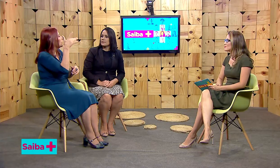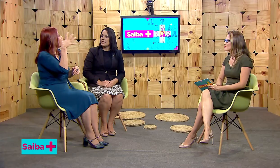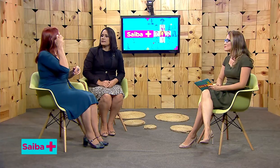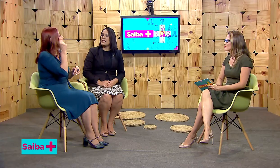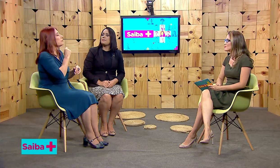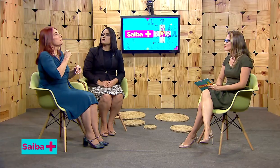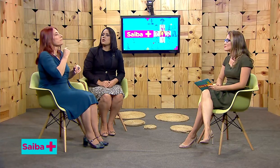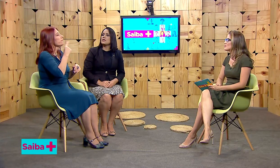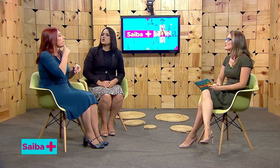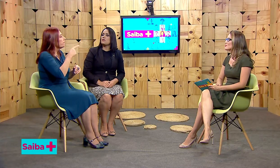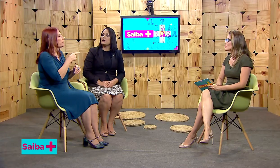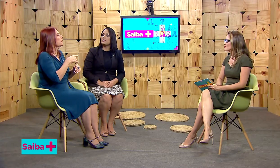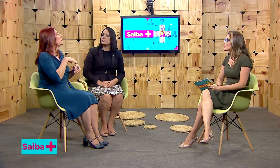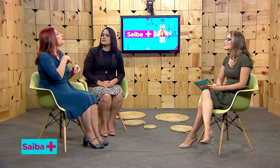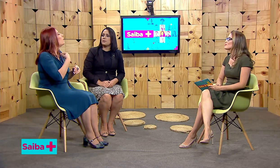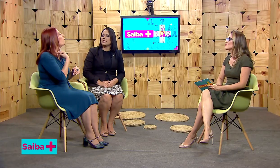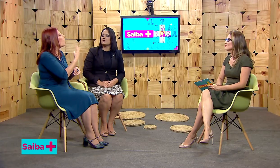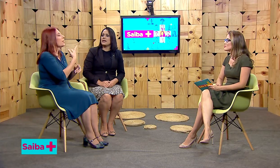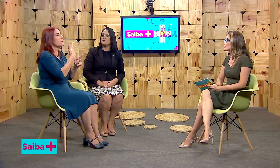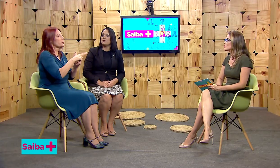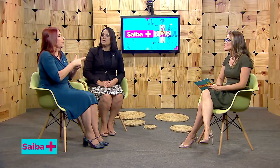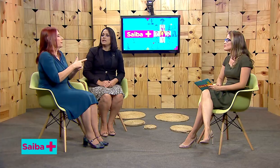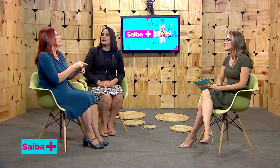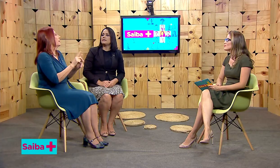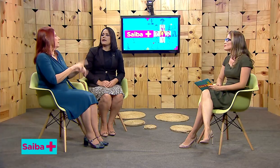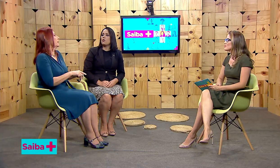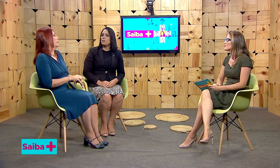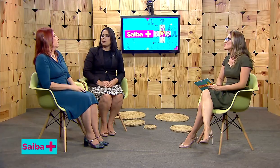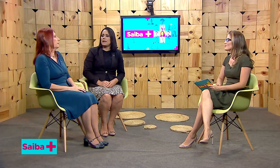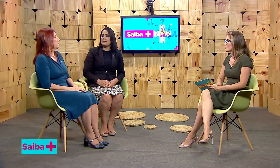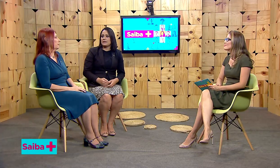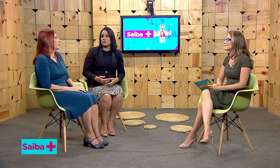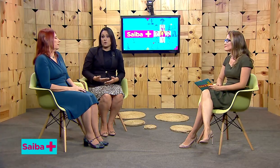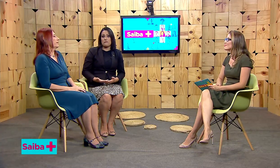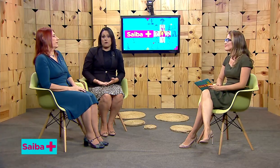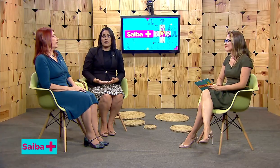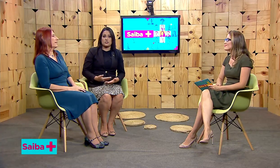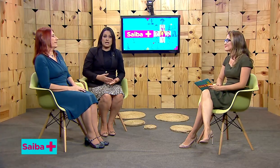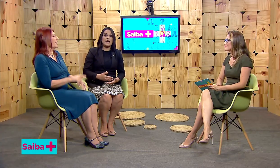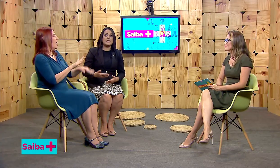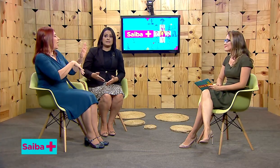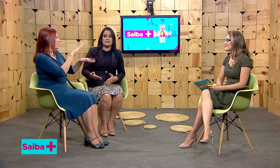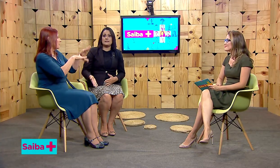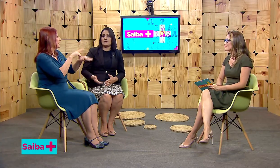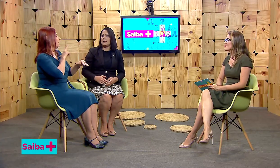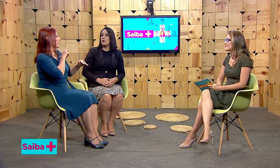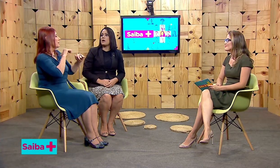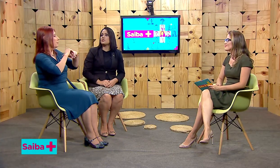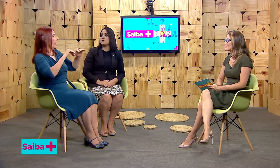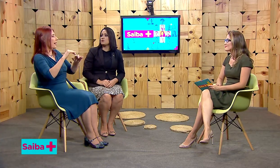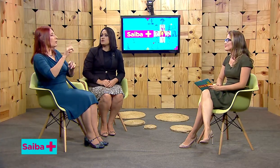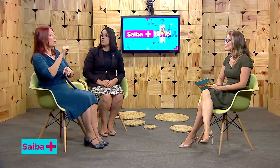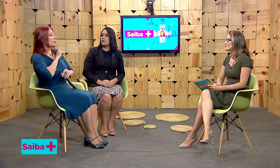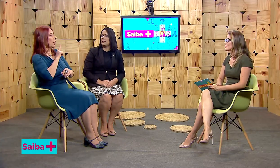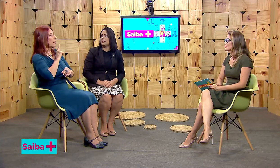Tem pessoas ouvintes, por exemplo, que têm algum problema na sua voz. Eles, sim, seriam as pessoas mudas.